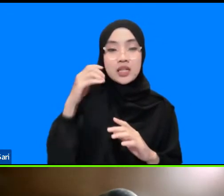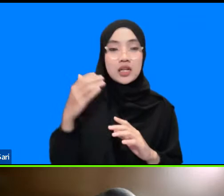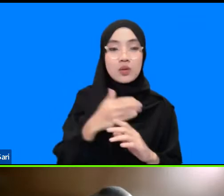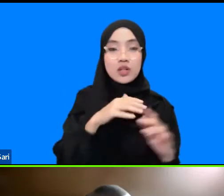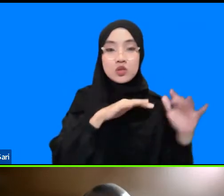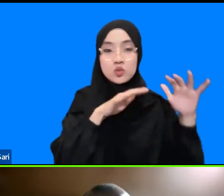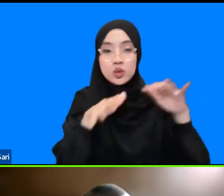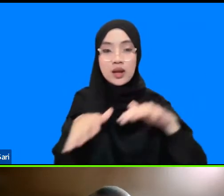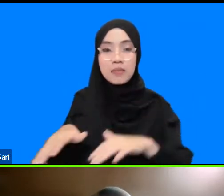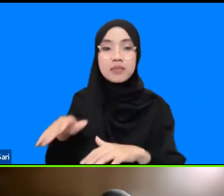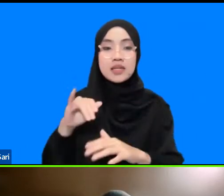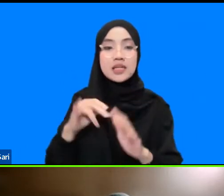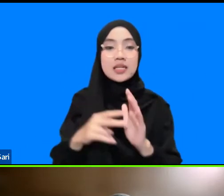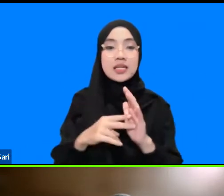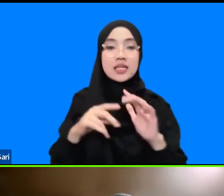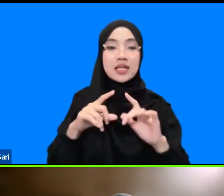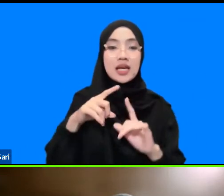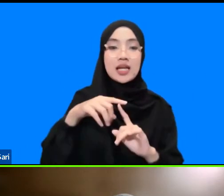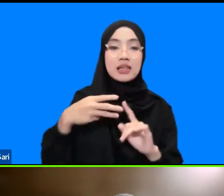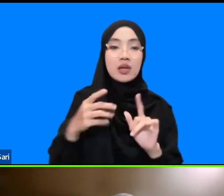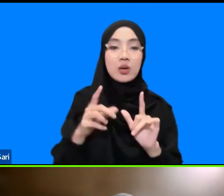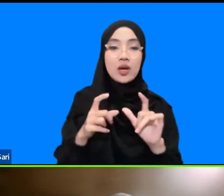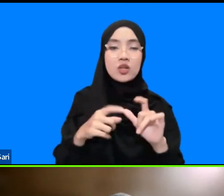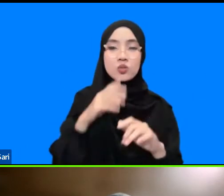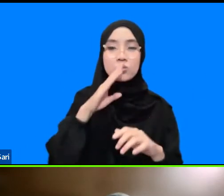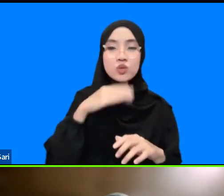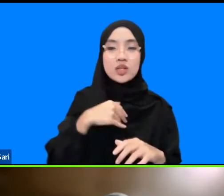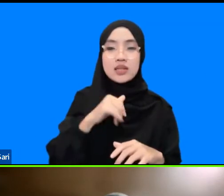milik siapa kami sebagai